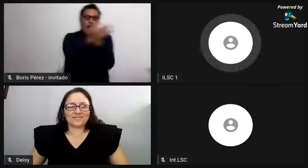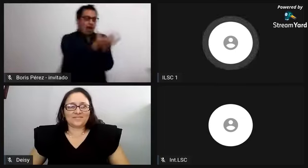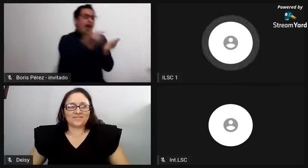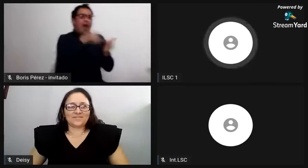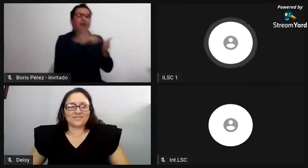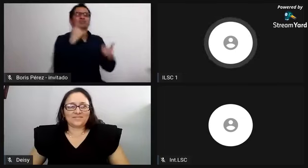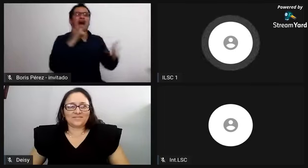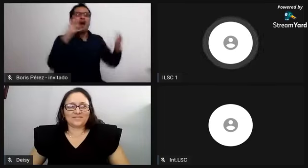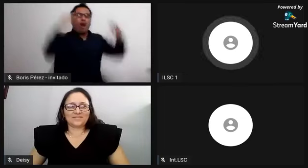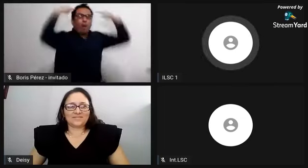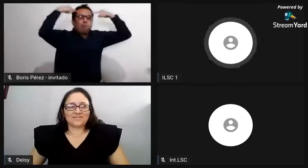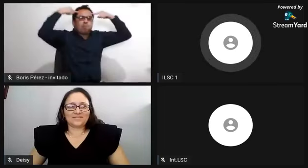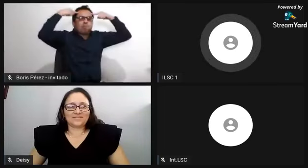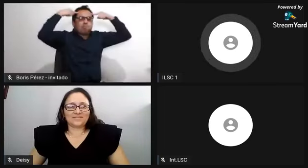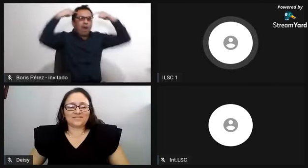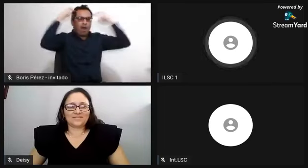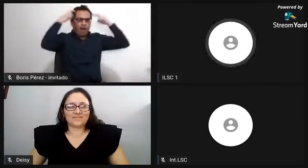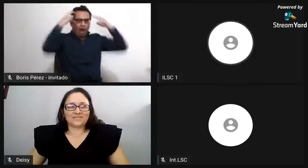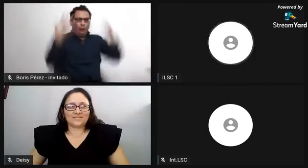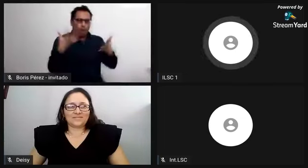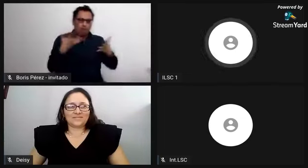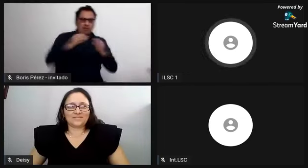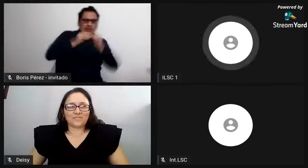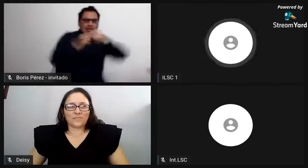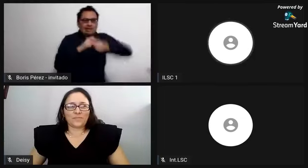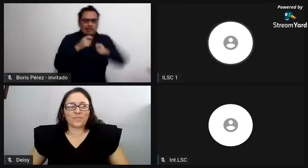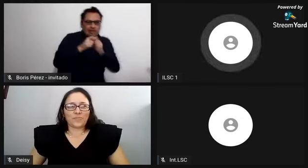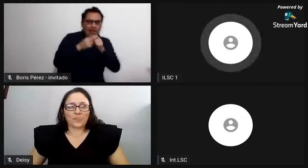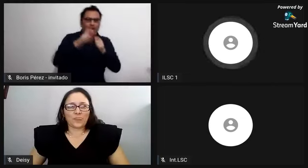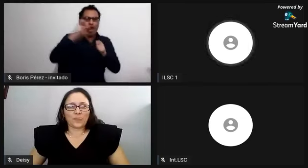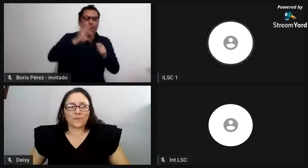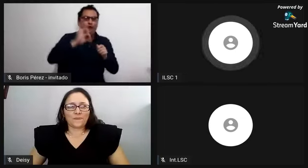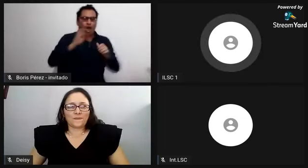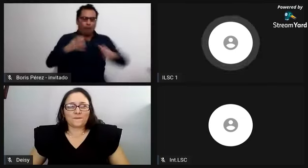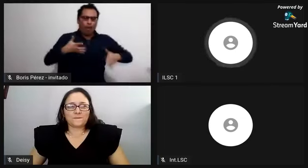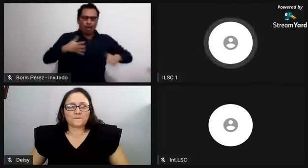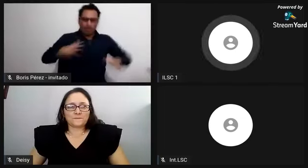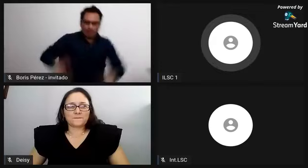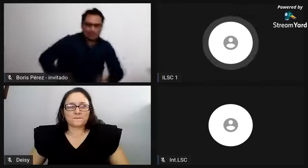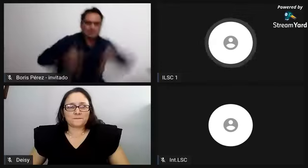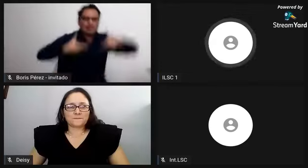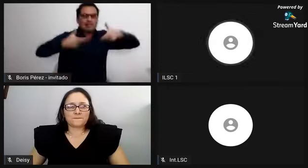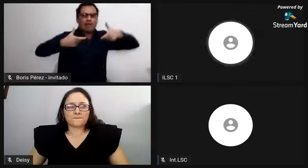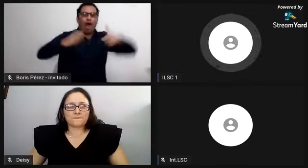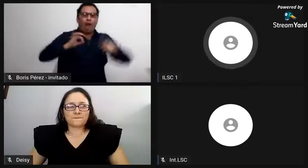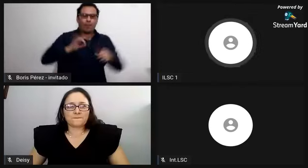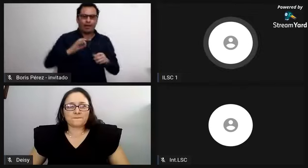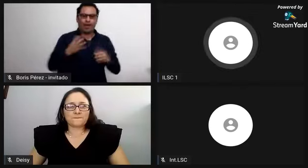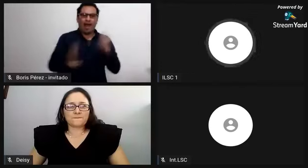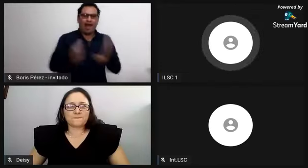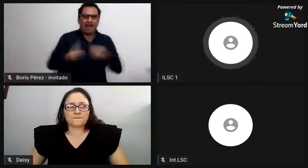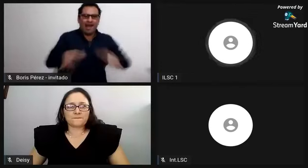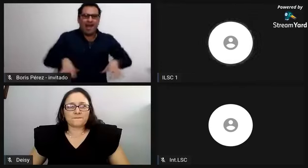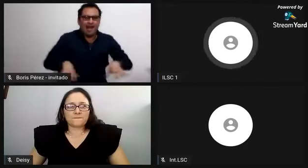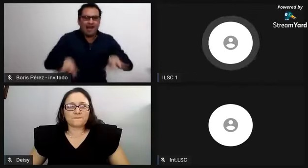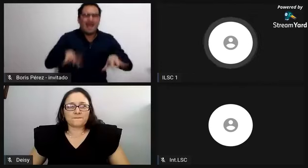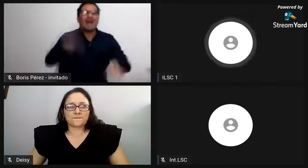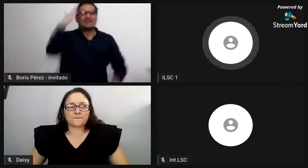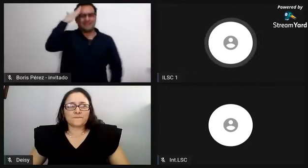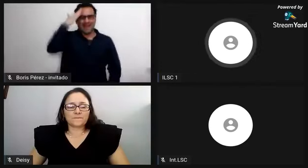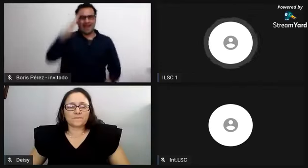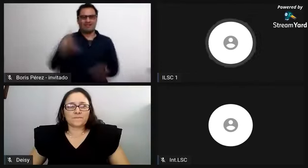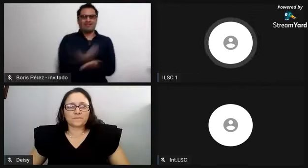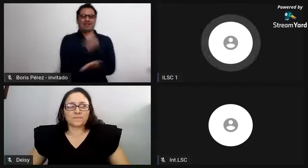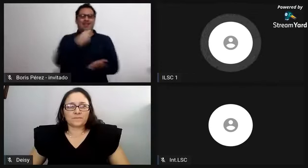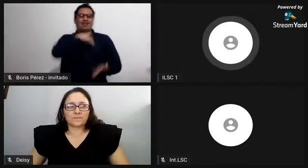como una mano de obra útil que sirve. Y solamente con el pensamiento pues de que ellos son